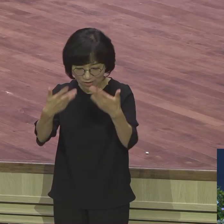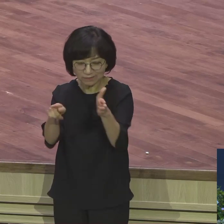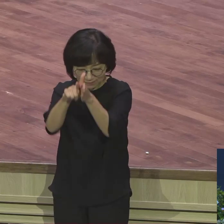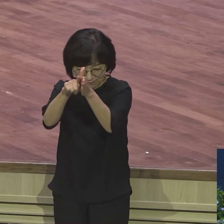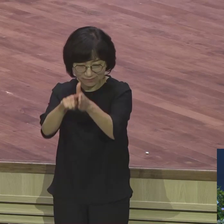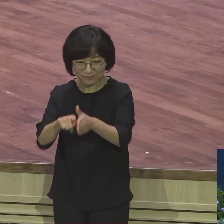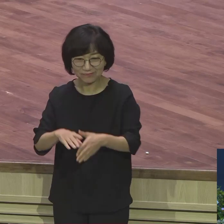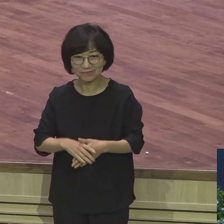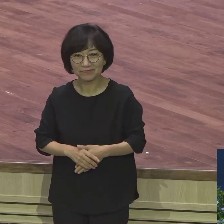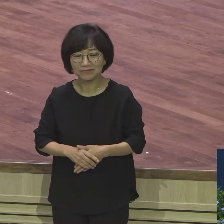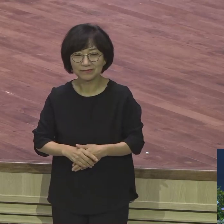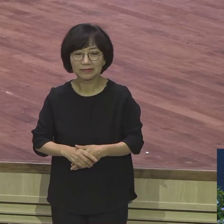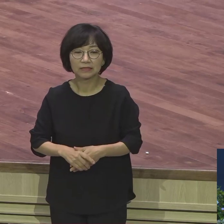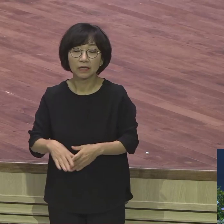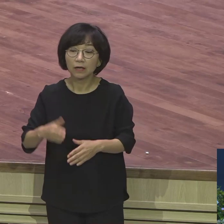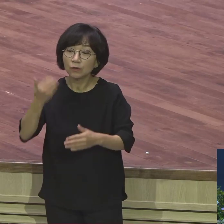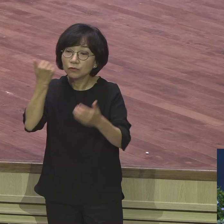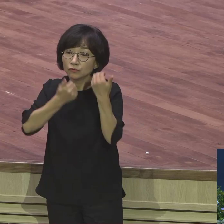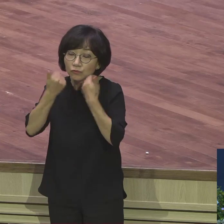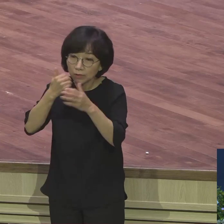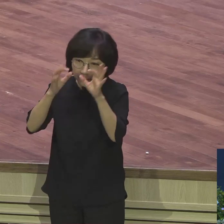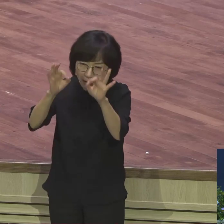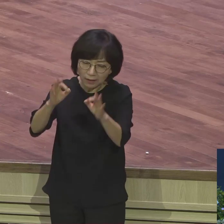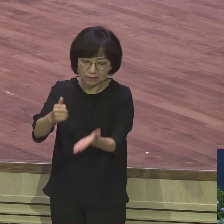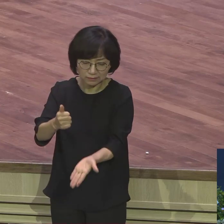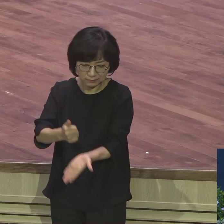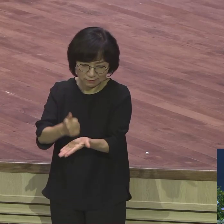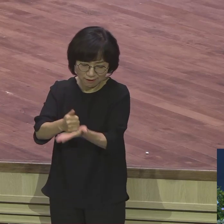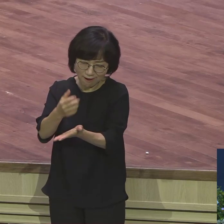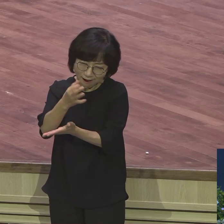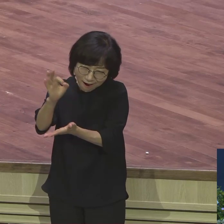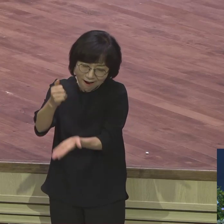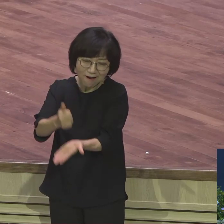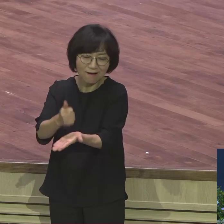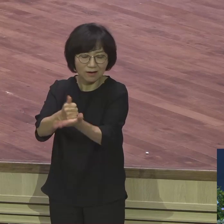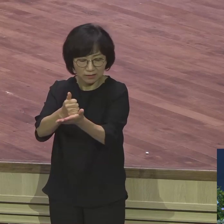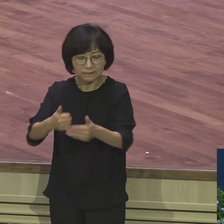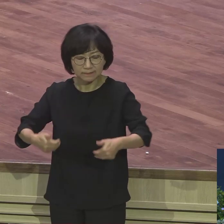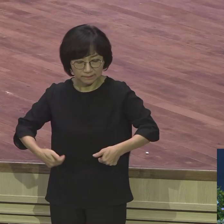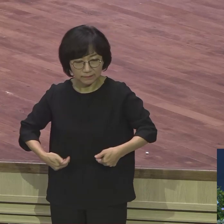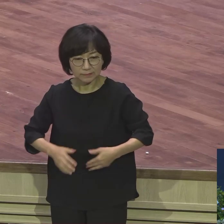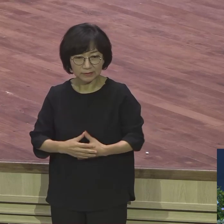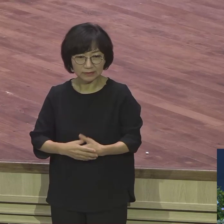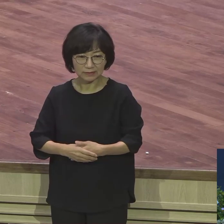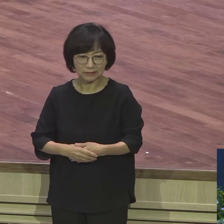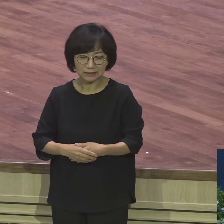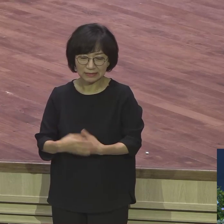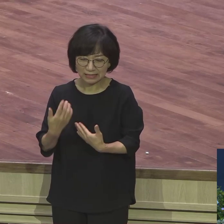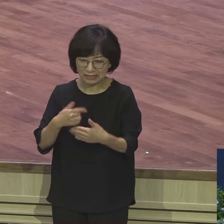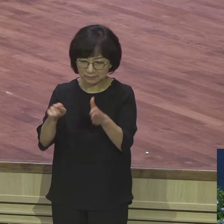인정받아야 돼요 직장에서도 치사하게요 불신자들 노는 게 얼마 치사합니까 돈 몇 푼 때문에